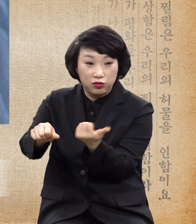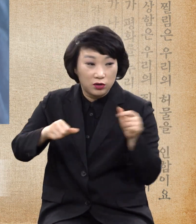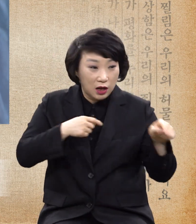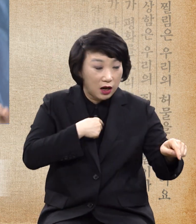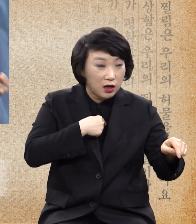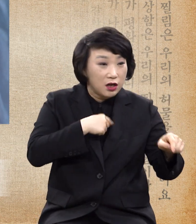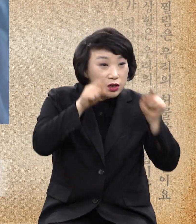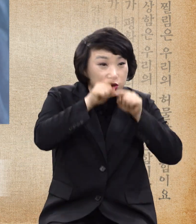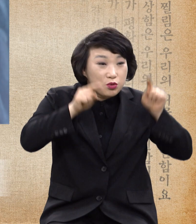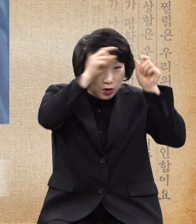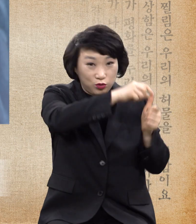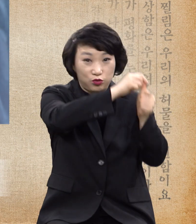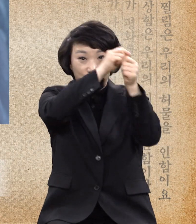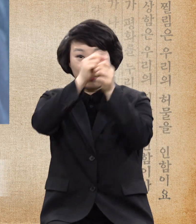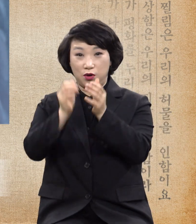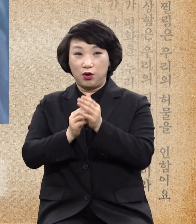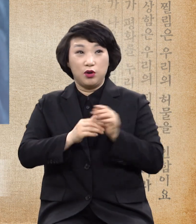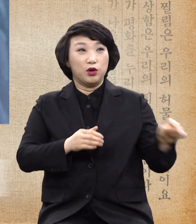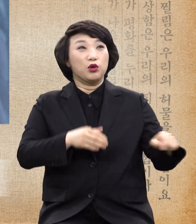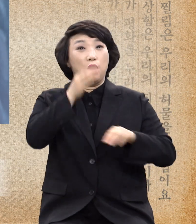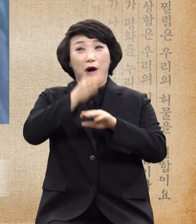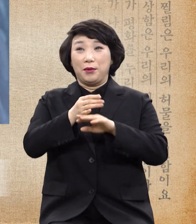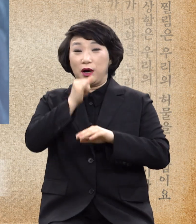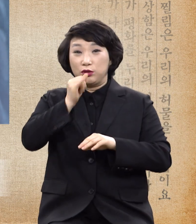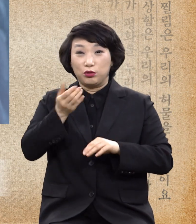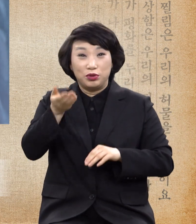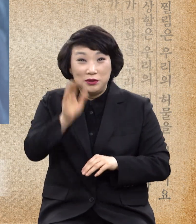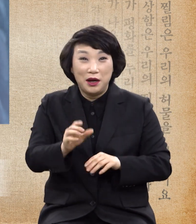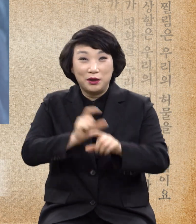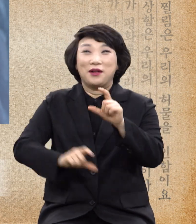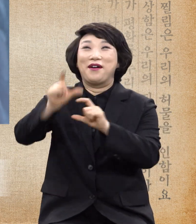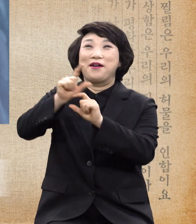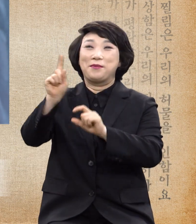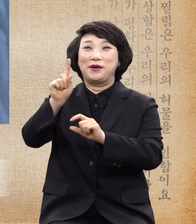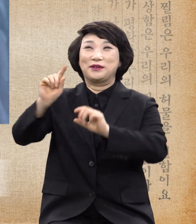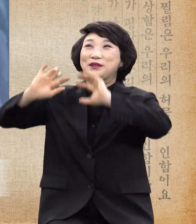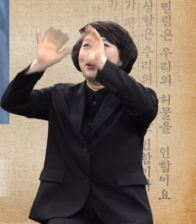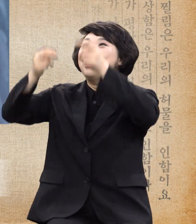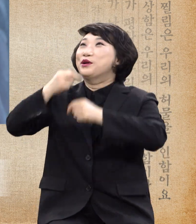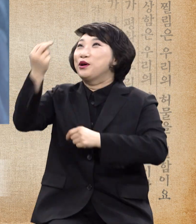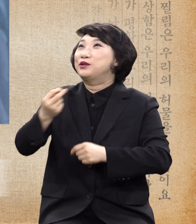건져서 그 건져만 줘도 감사한데 천국과 영생을 주셨다는 데 대해서